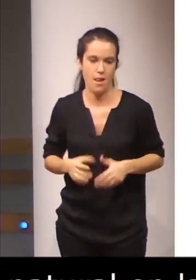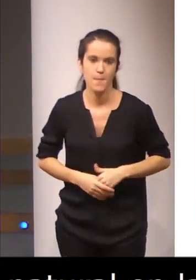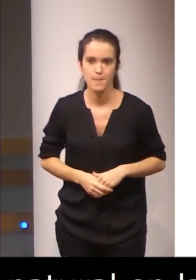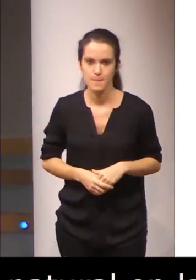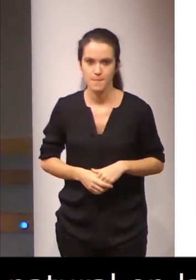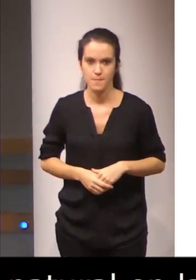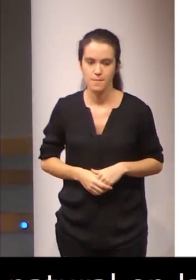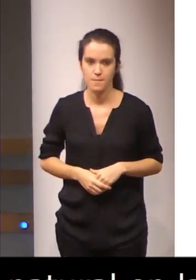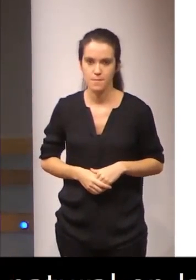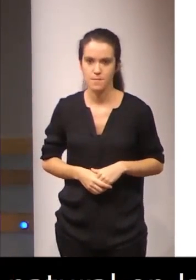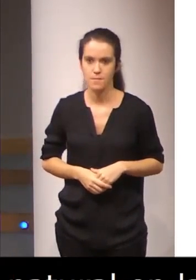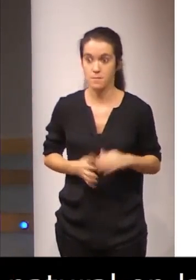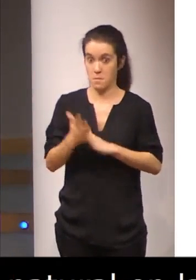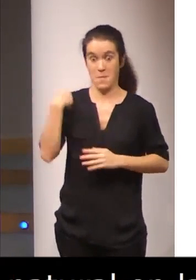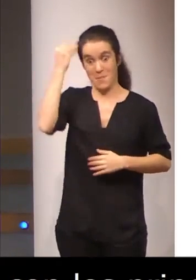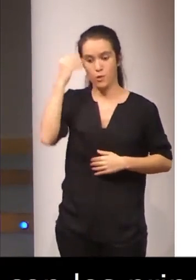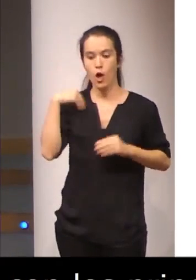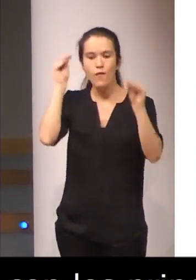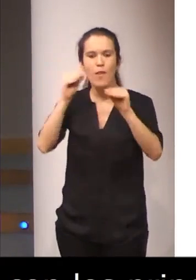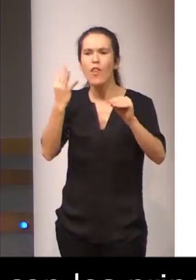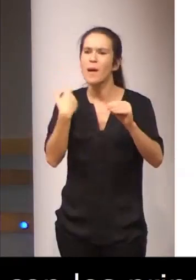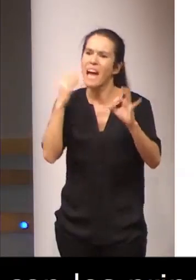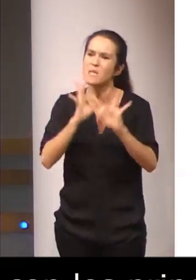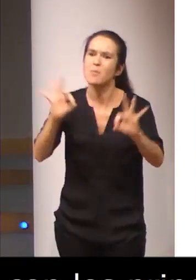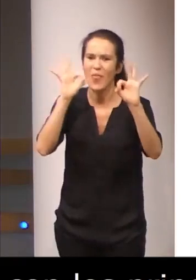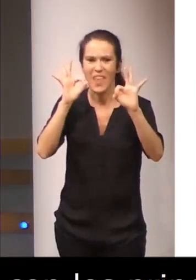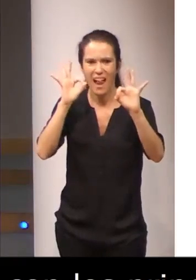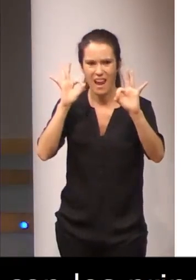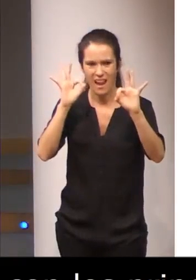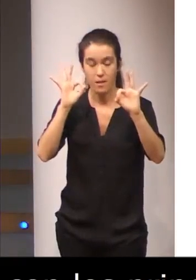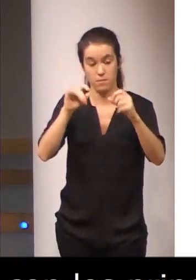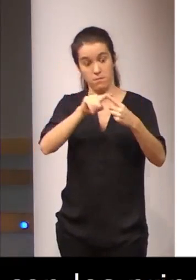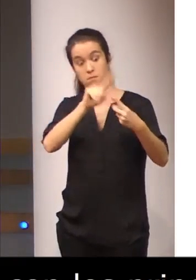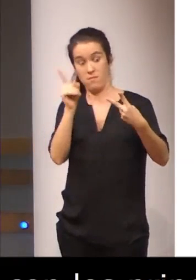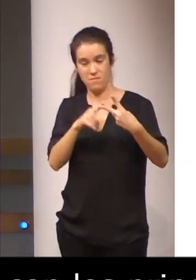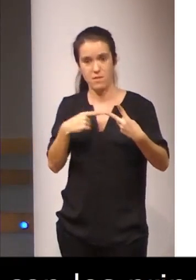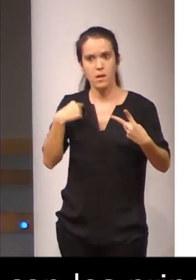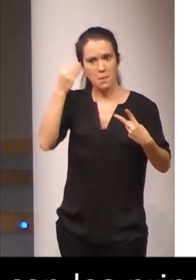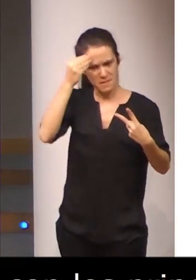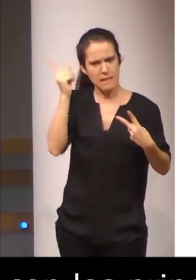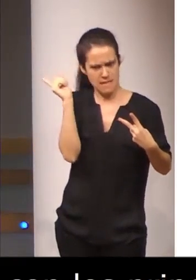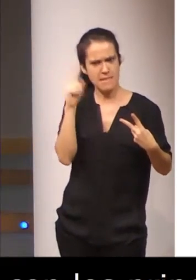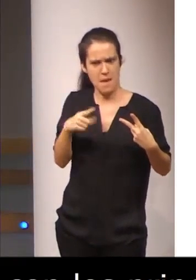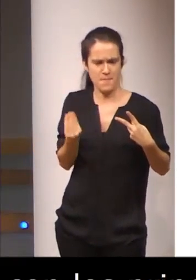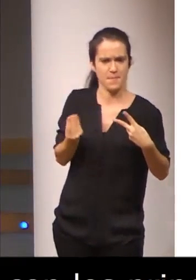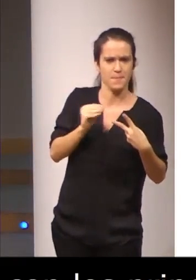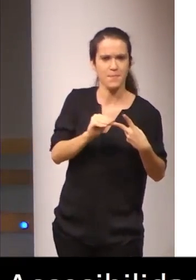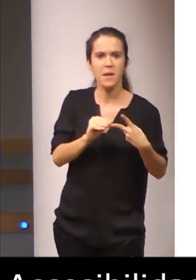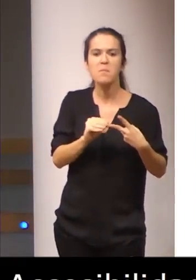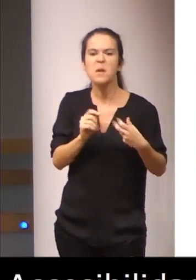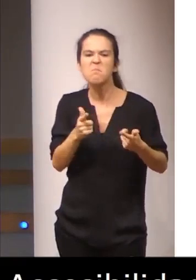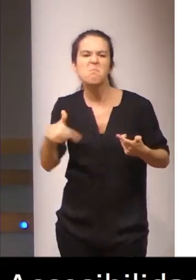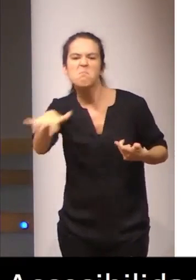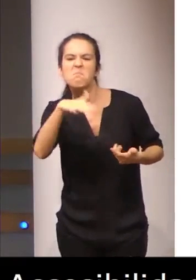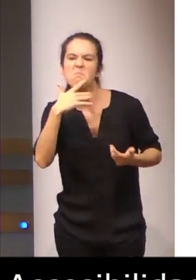entendemos que esta formación debe ser especial. Además, consideramos oportuno someter a consideración del Parlamento